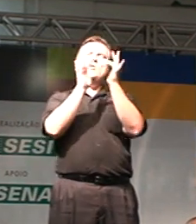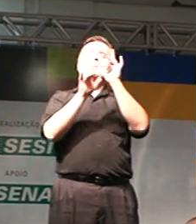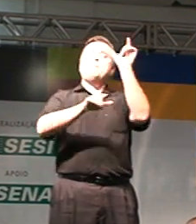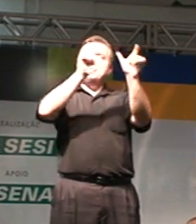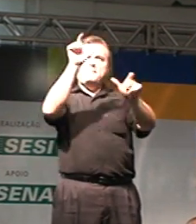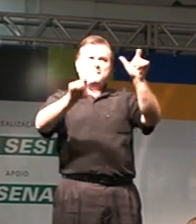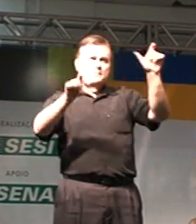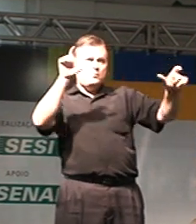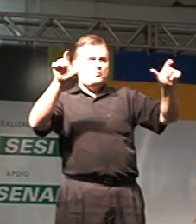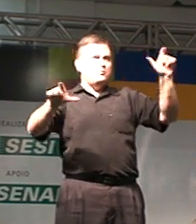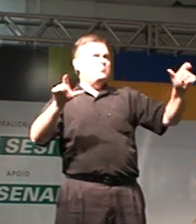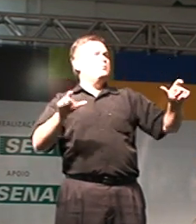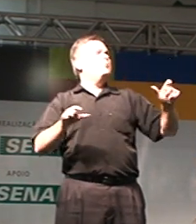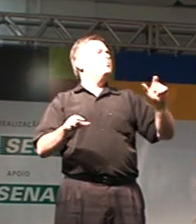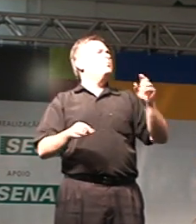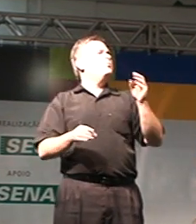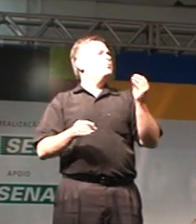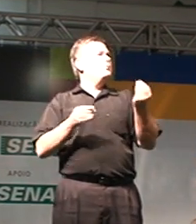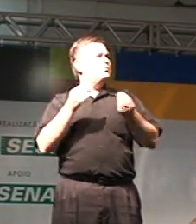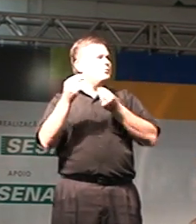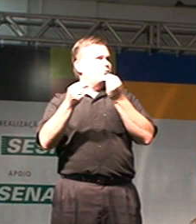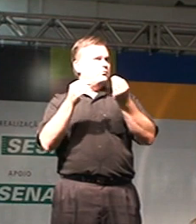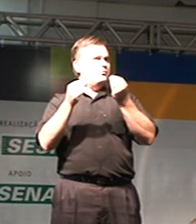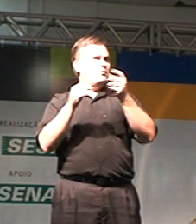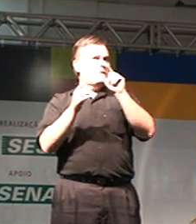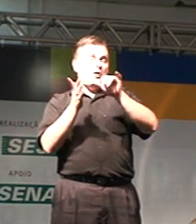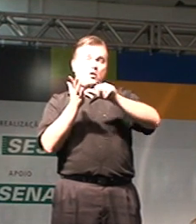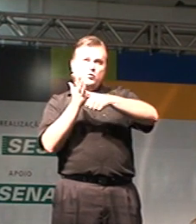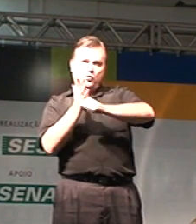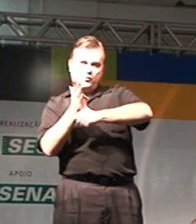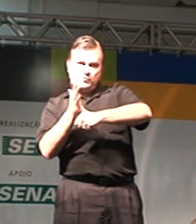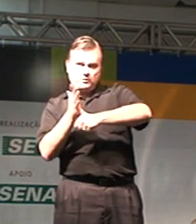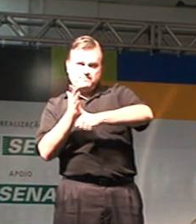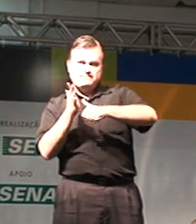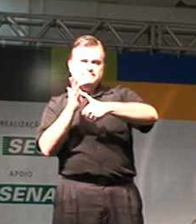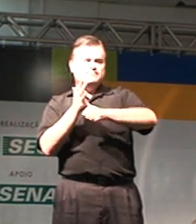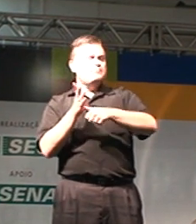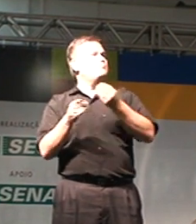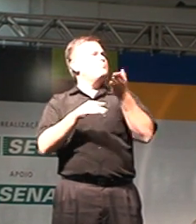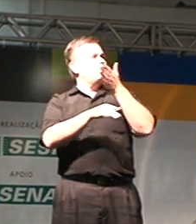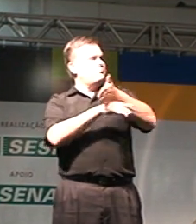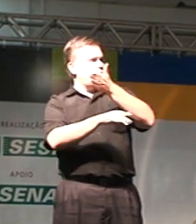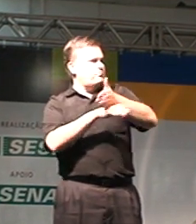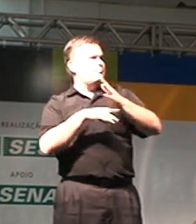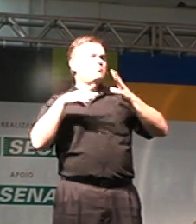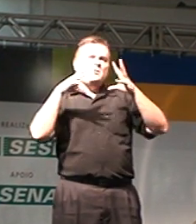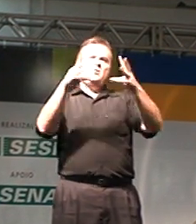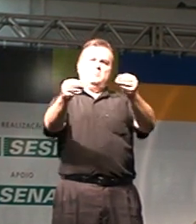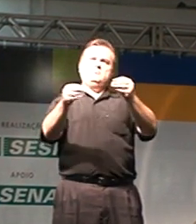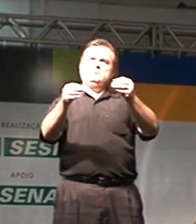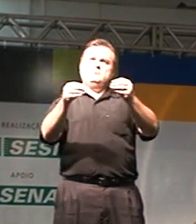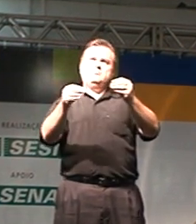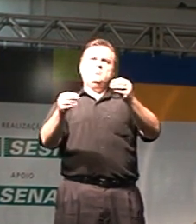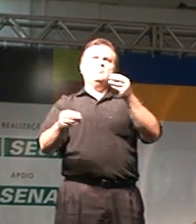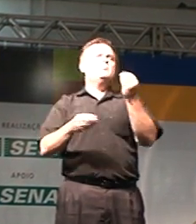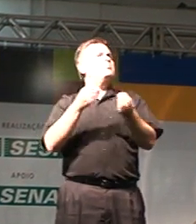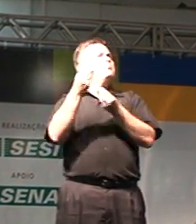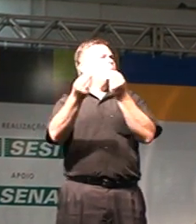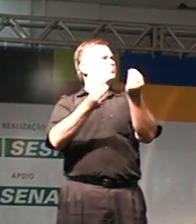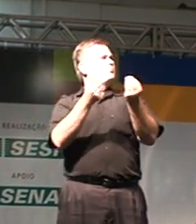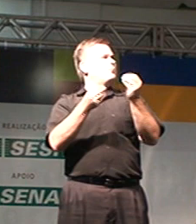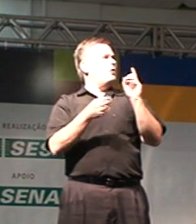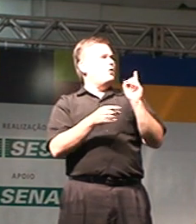o público, onde o público, inclusive, vai ser signatário desse documento. Estão aqui alguns integrantes, inclusive da Comissão, a Lilia, o Gilmar,